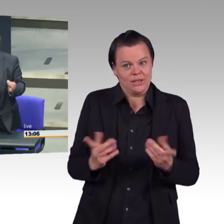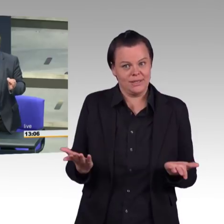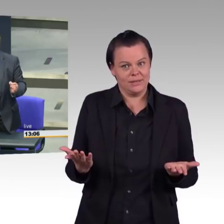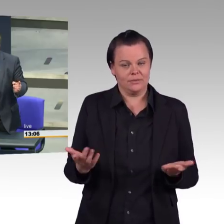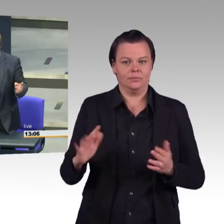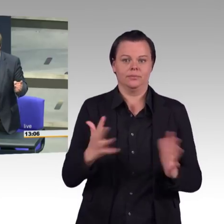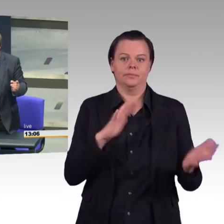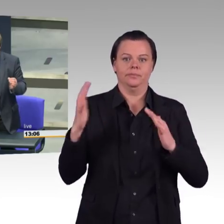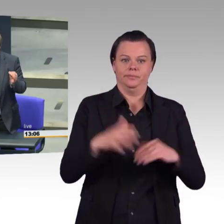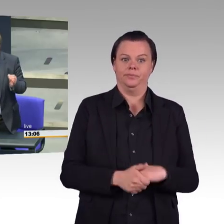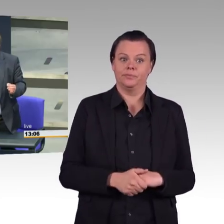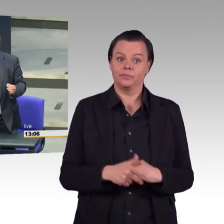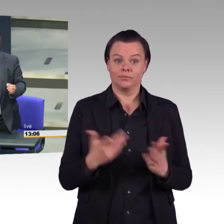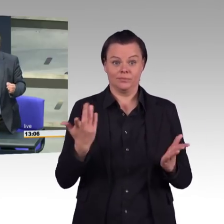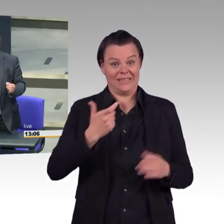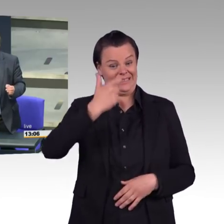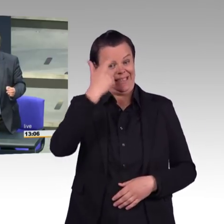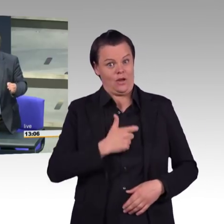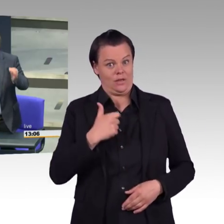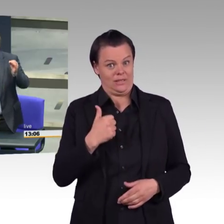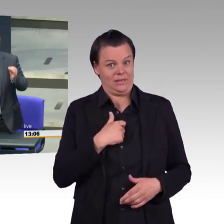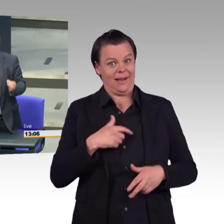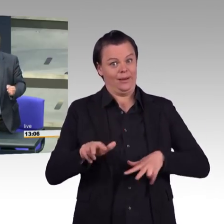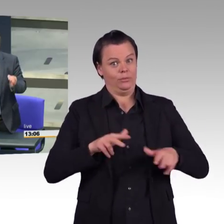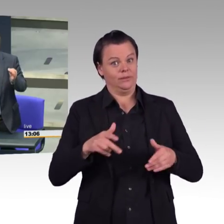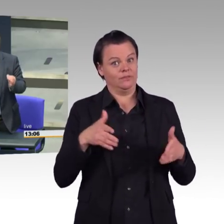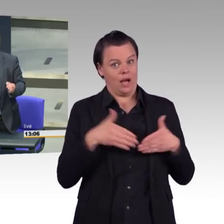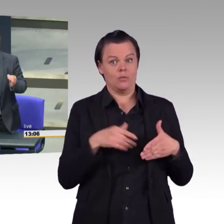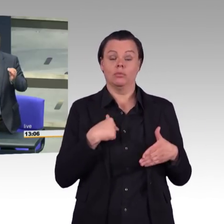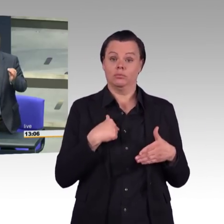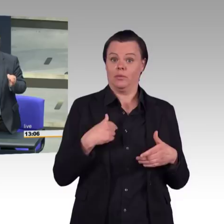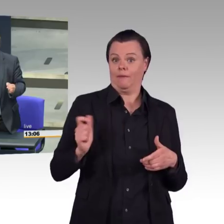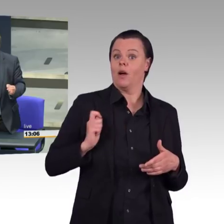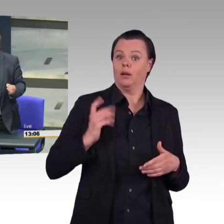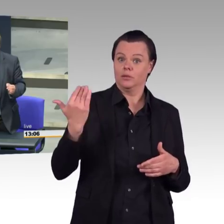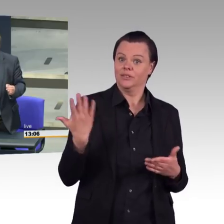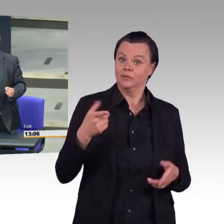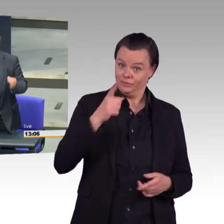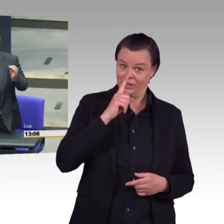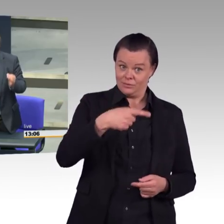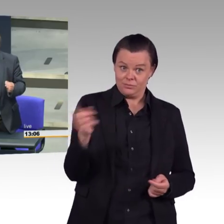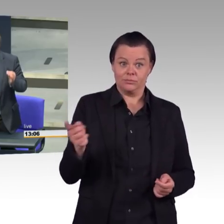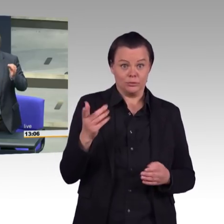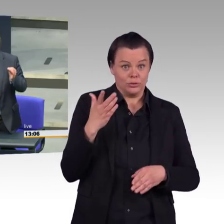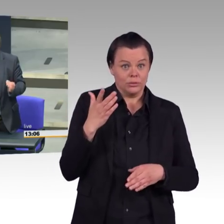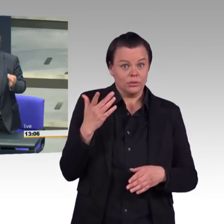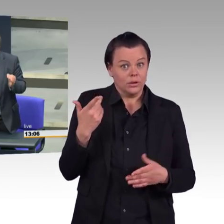einen Antrag zusammen mit dem Koalitionspartner einbringen und den Menschen Klarheit verschaffen, wie es weitergehen soll. Dazu sind Sie ganz